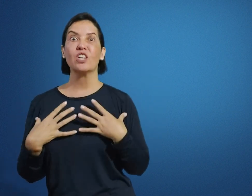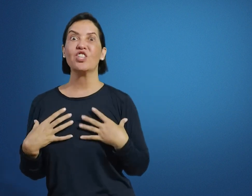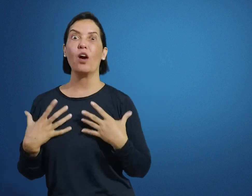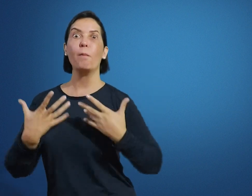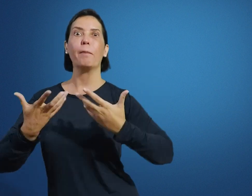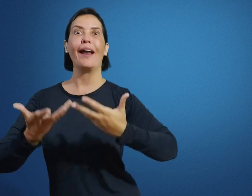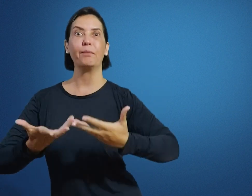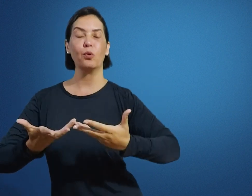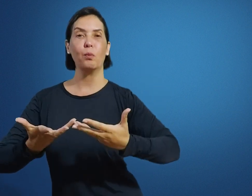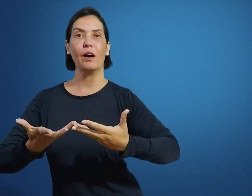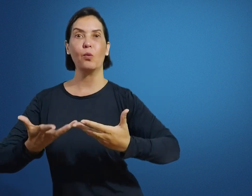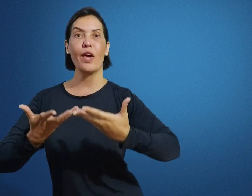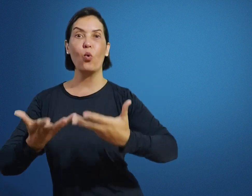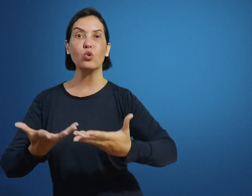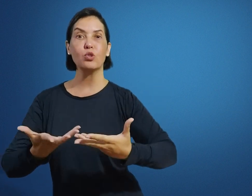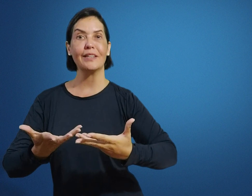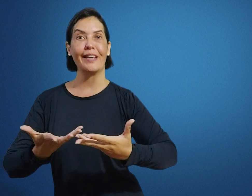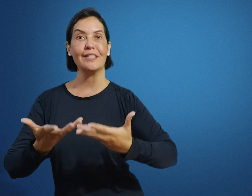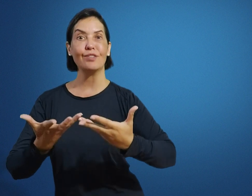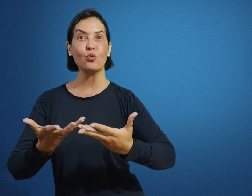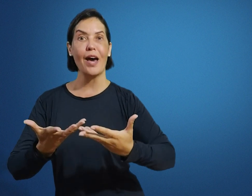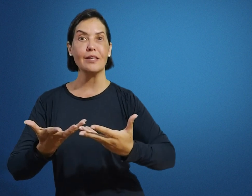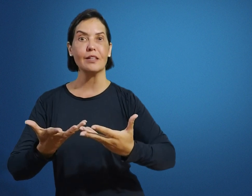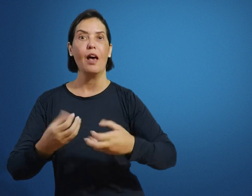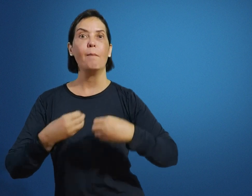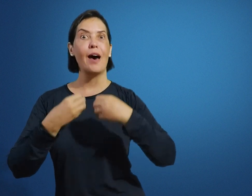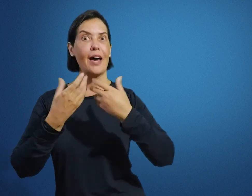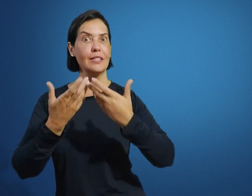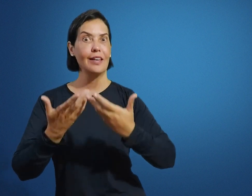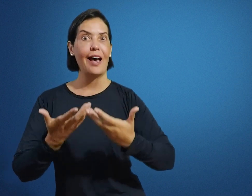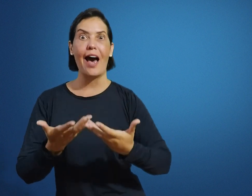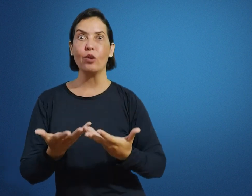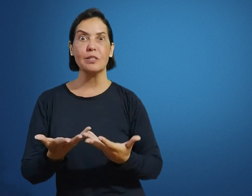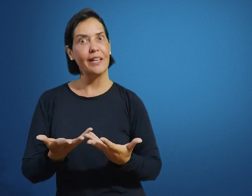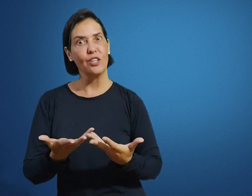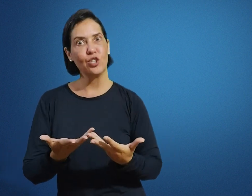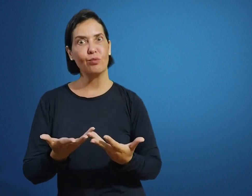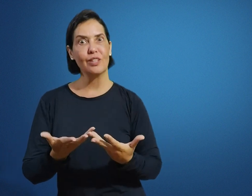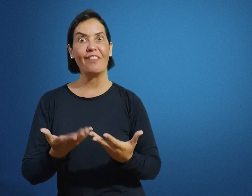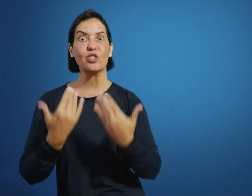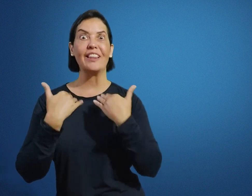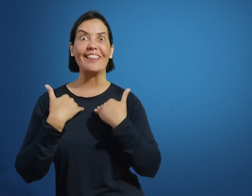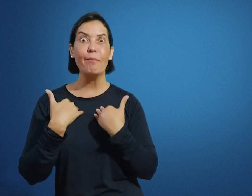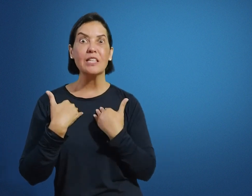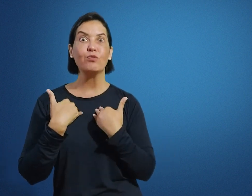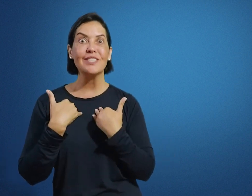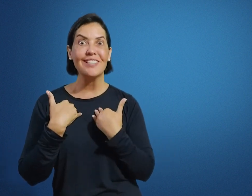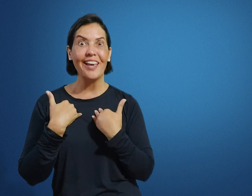já vai chegar com recursos materiais visuais, mas autoexplicativos, isso que vai ajudar até mesmo você,